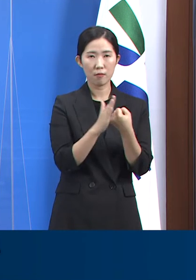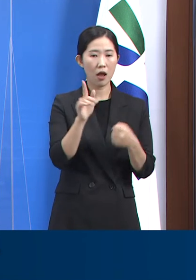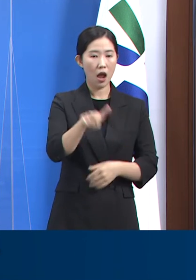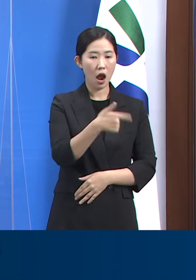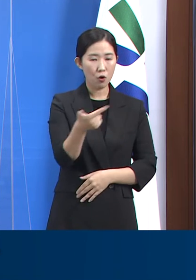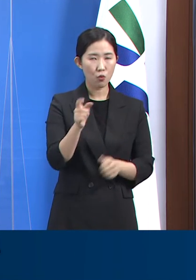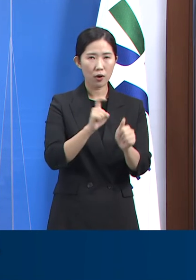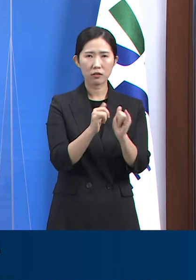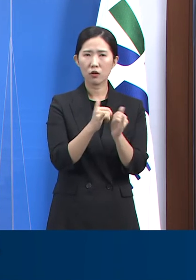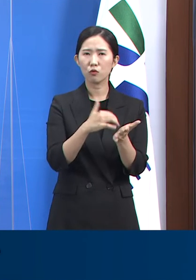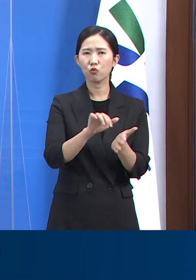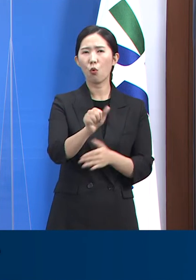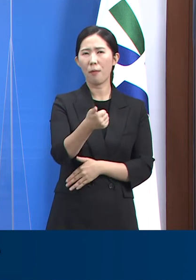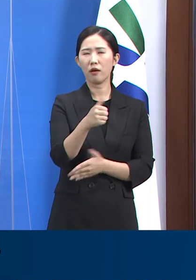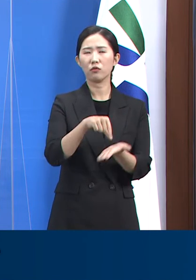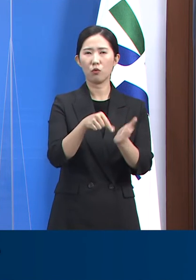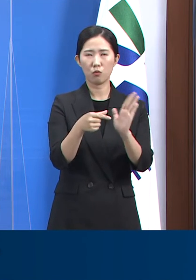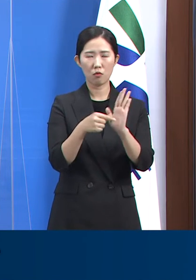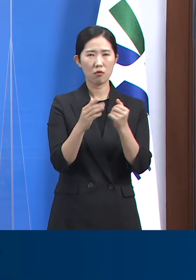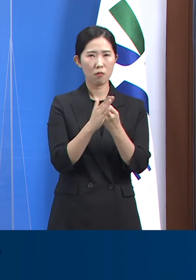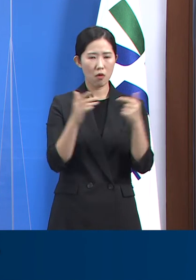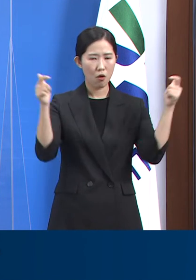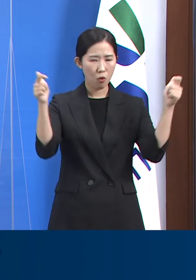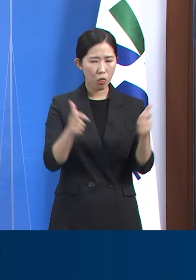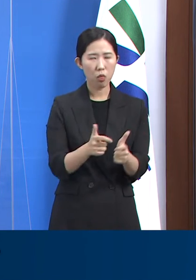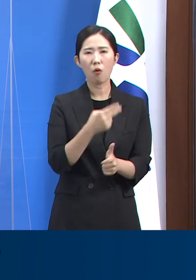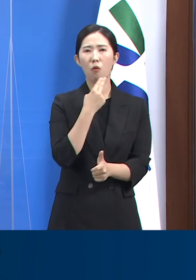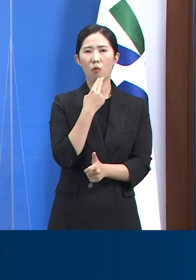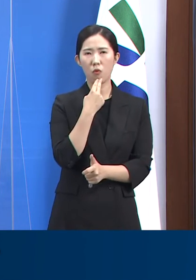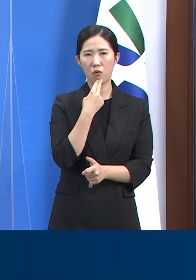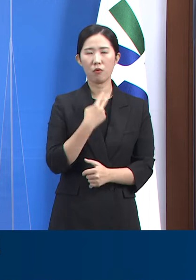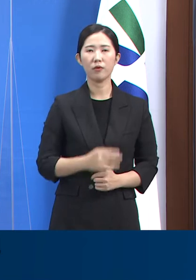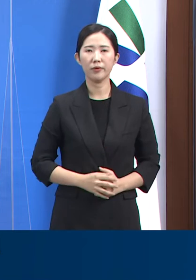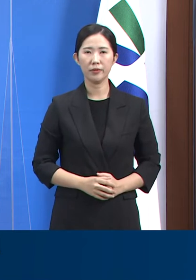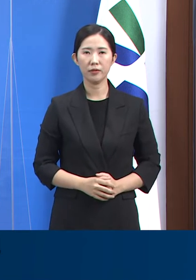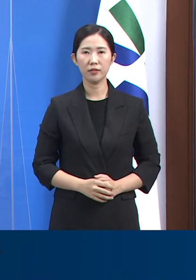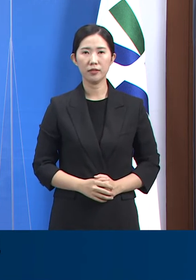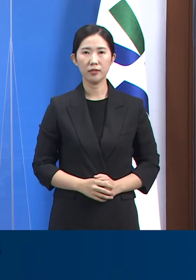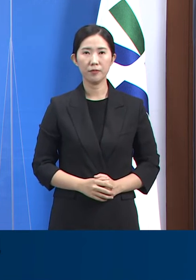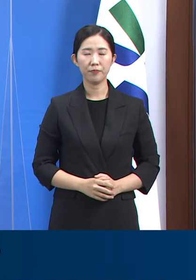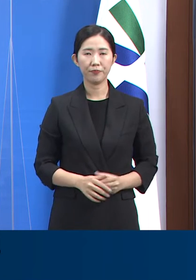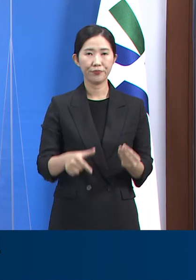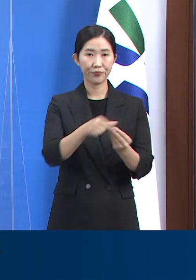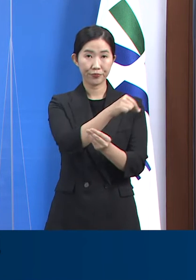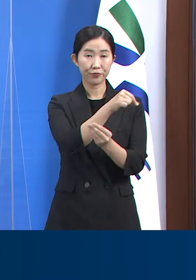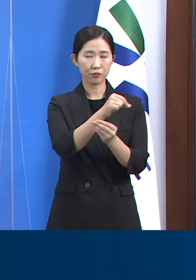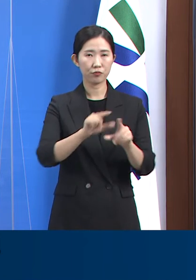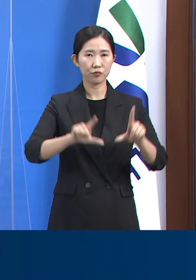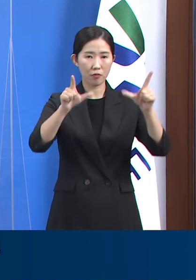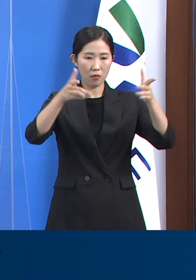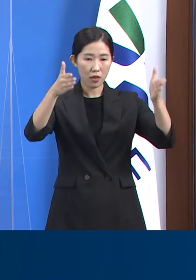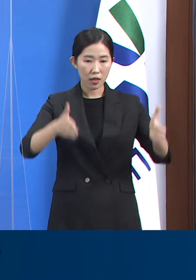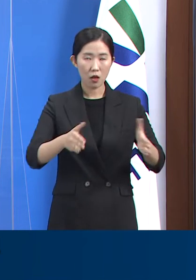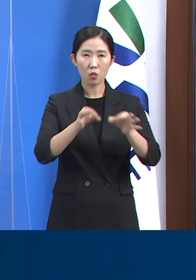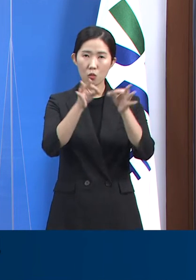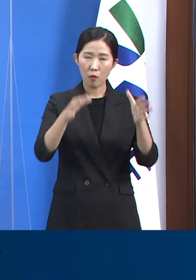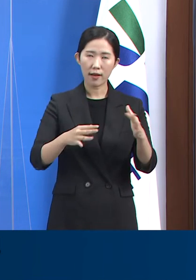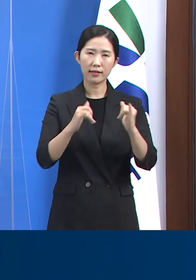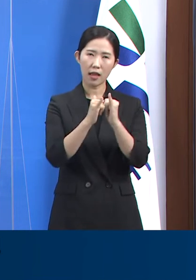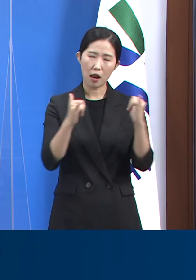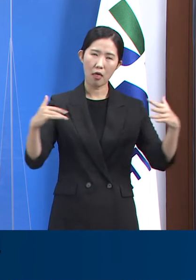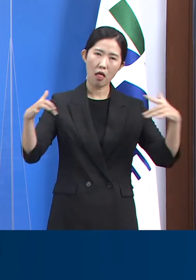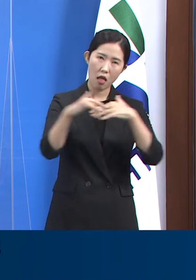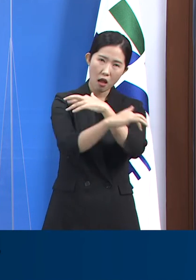확진자가 감소하지 않고 있는 상황입니다. 추석 연휴 기간 동안 인구 이동 및 가족,